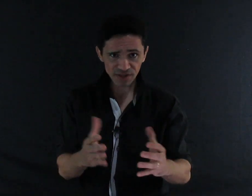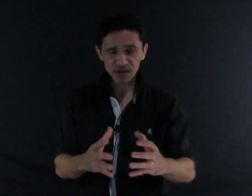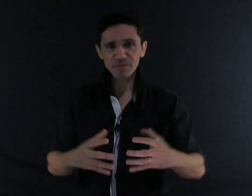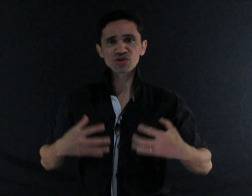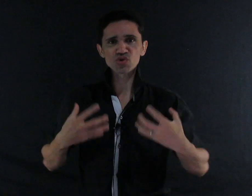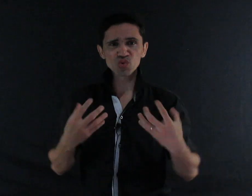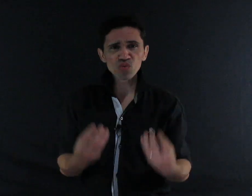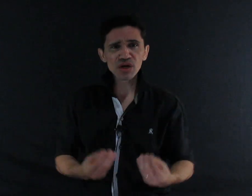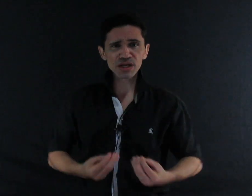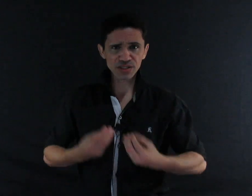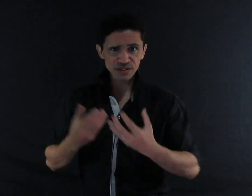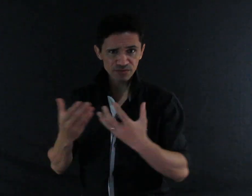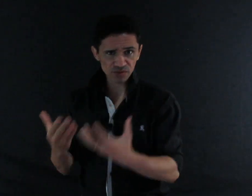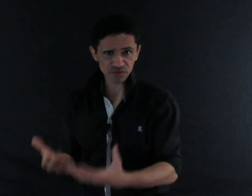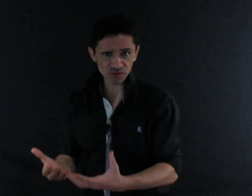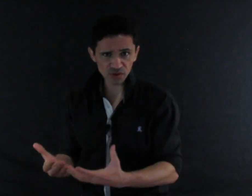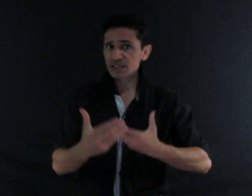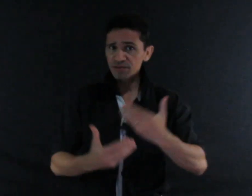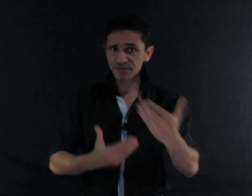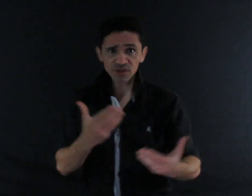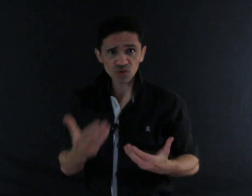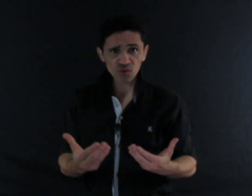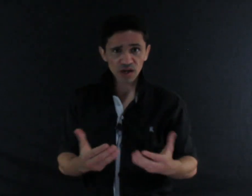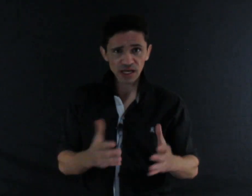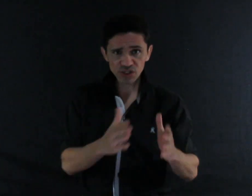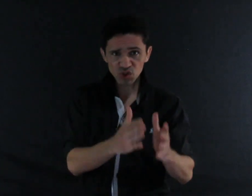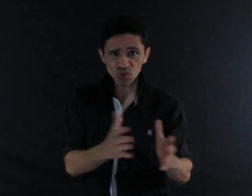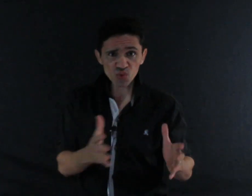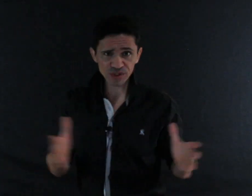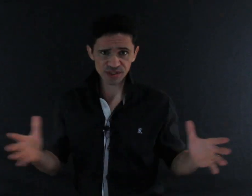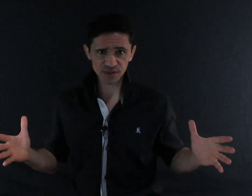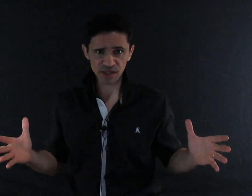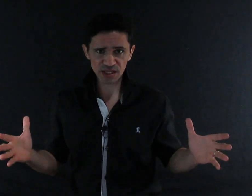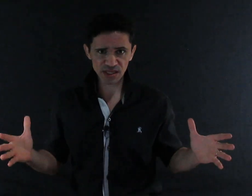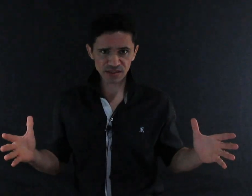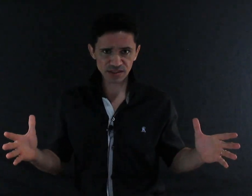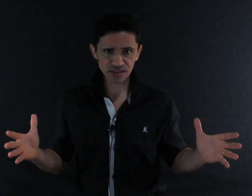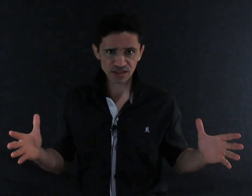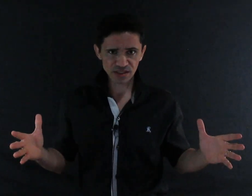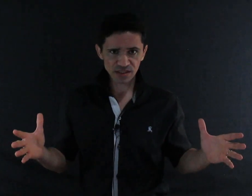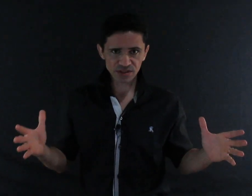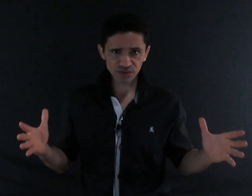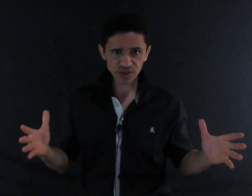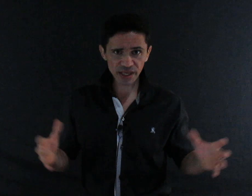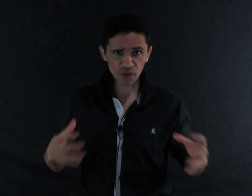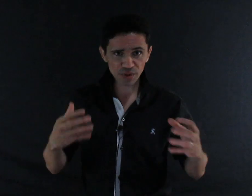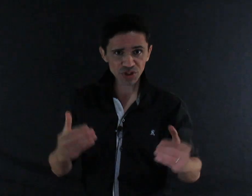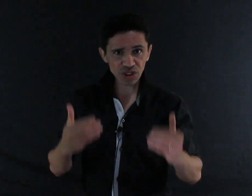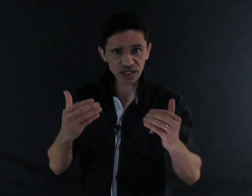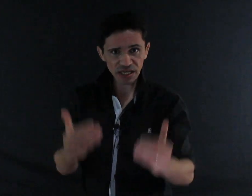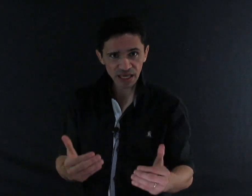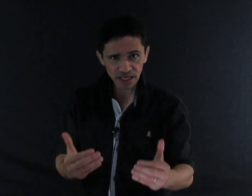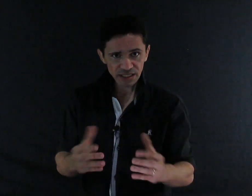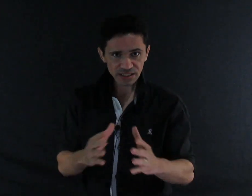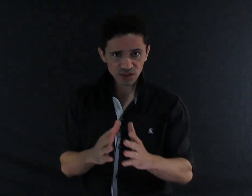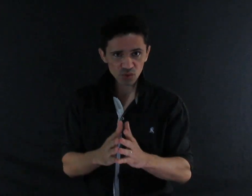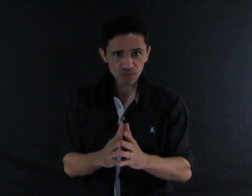mas nunca desenvolveu, devido às suas experiências. Se você realmente quer descobrir